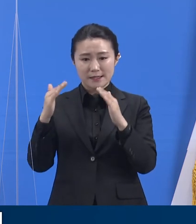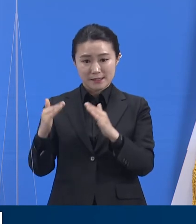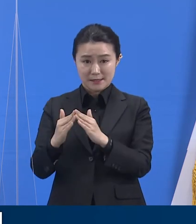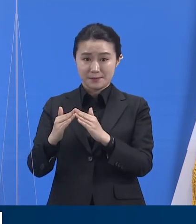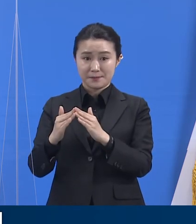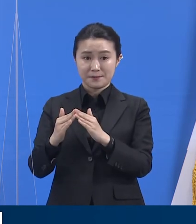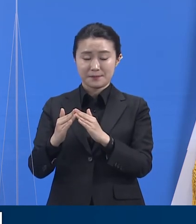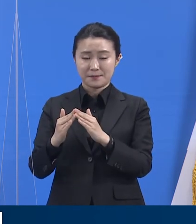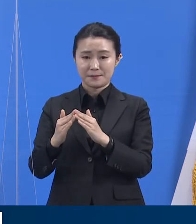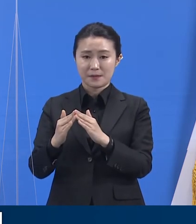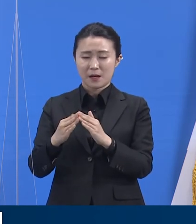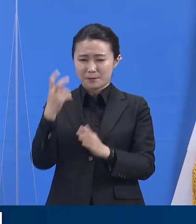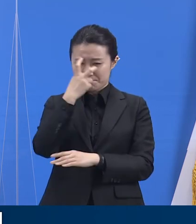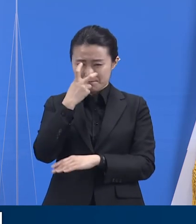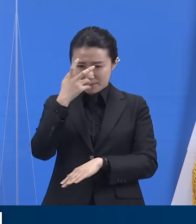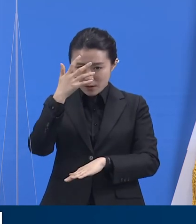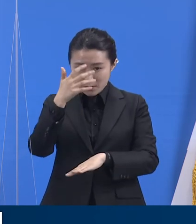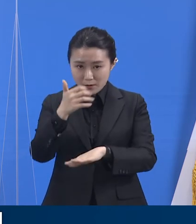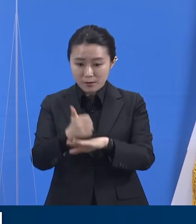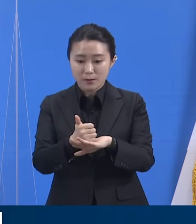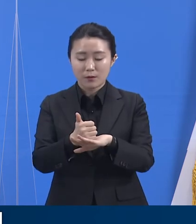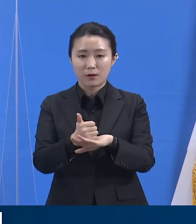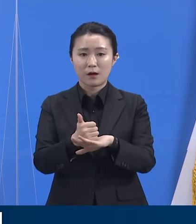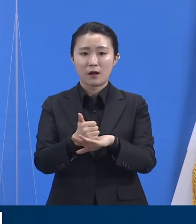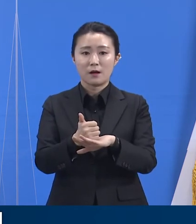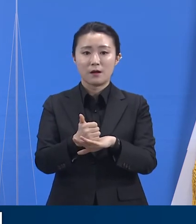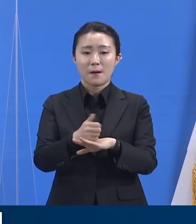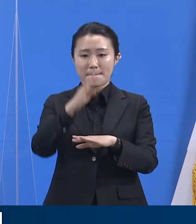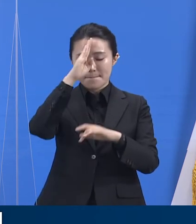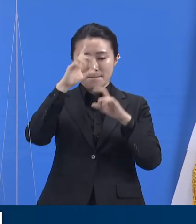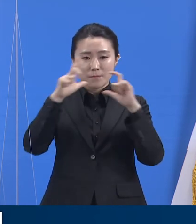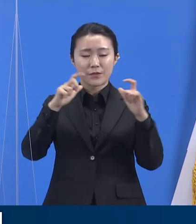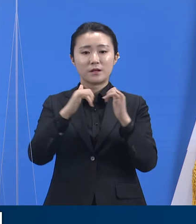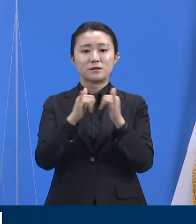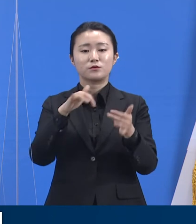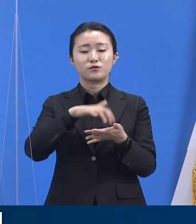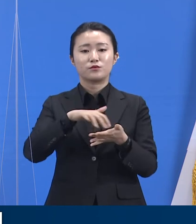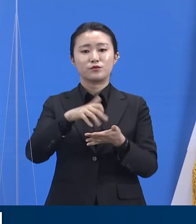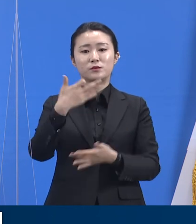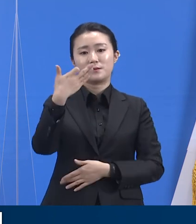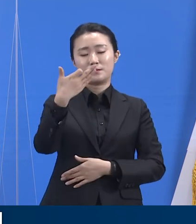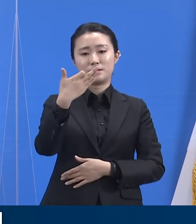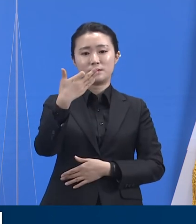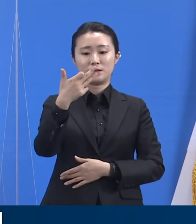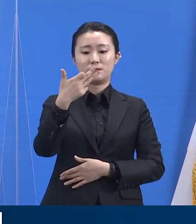8일 0시 기준 총 확진자는 18명으로 확인되었습니다.